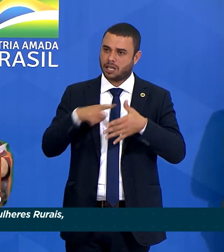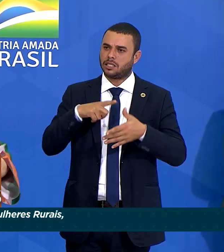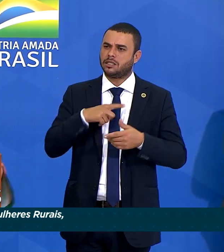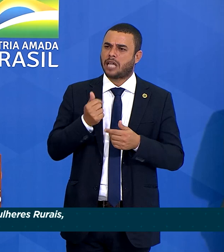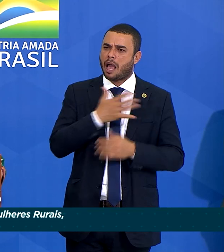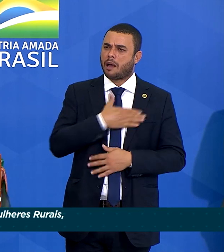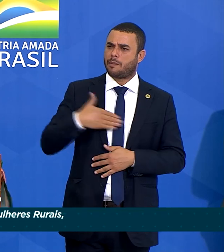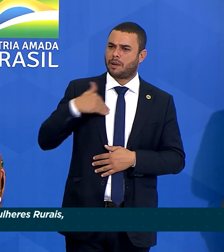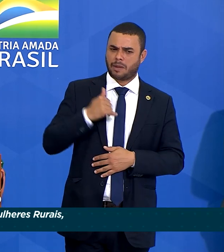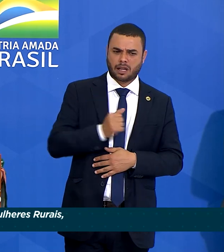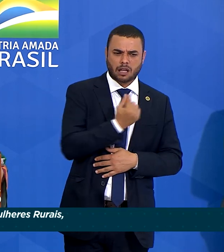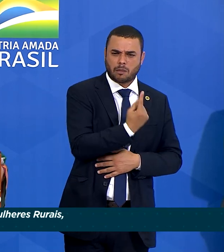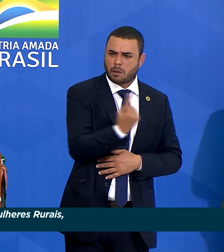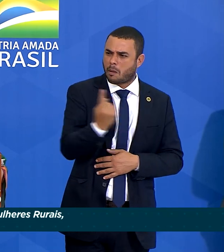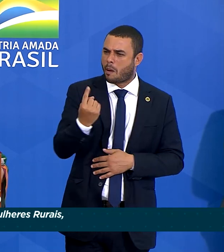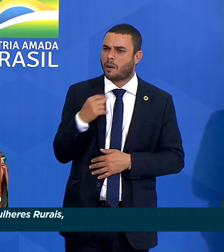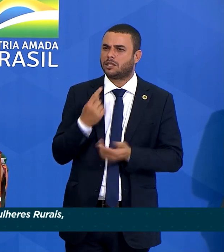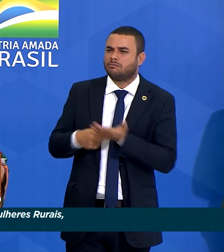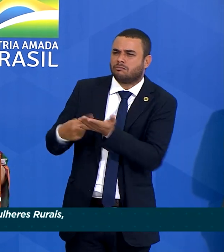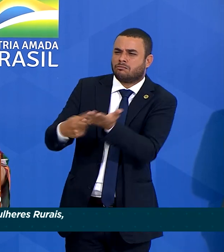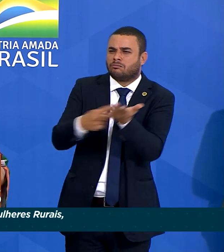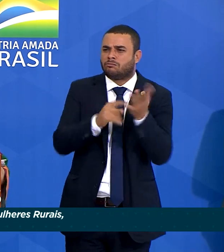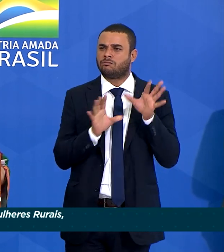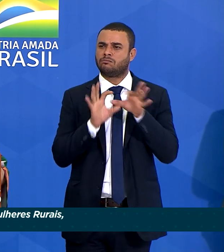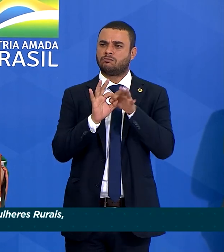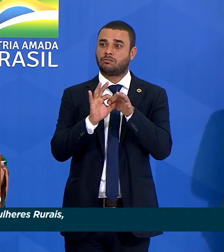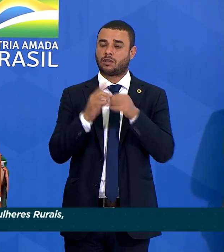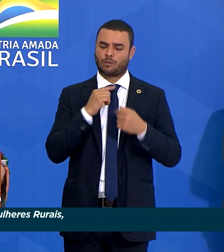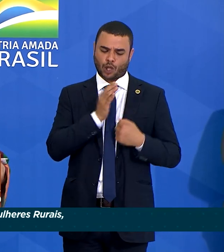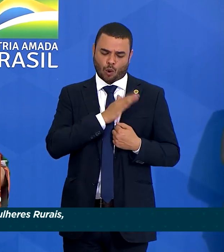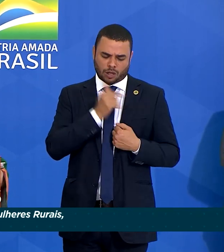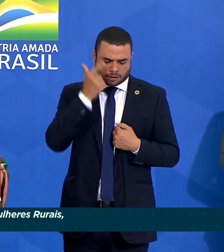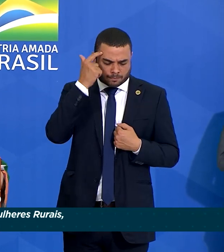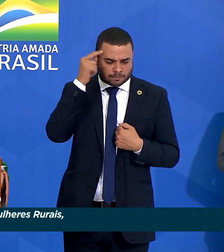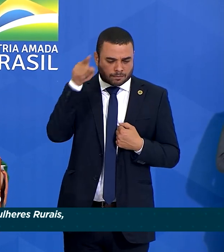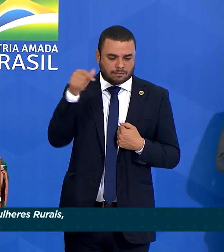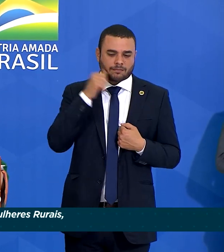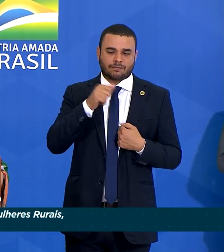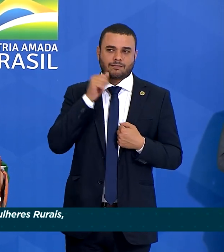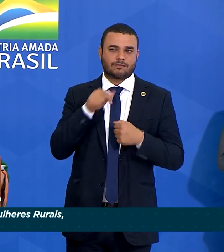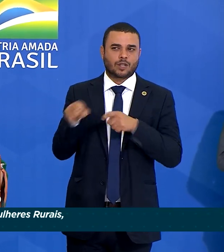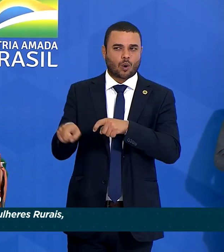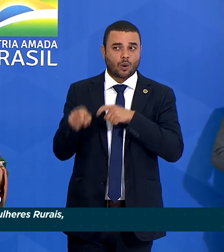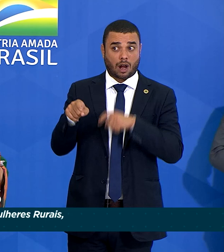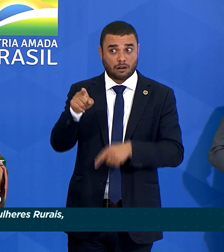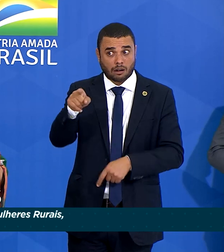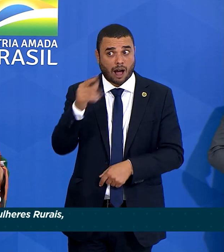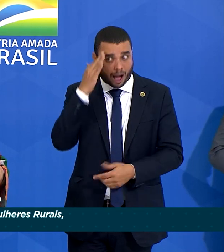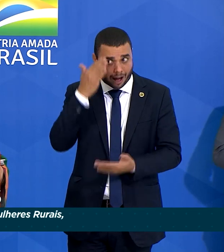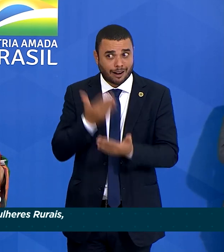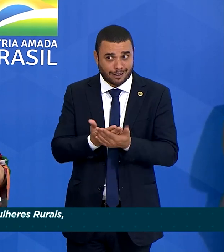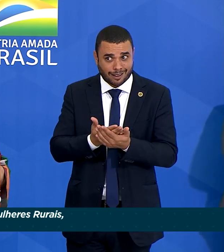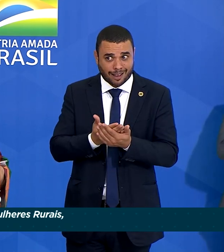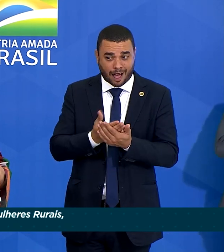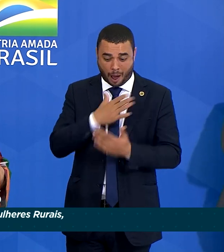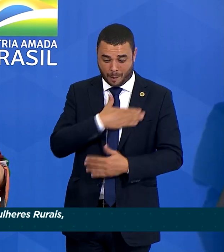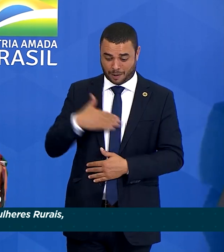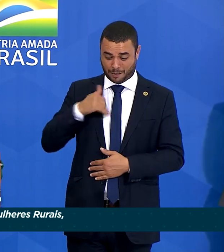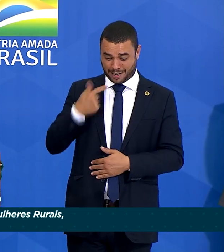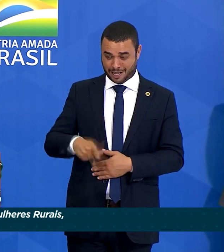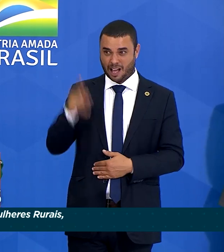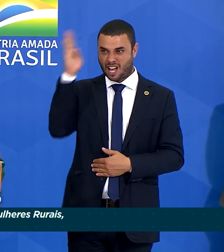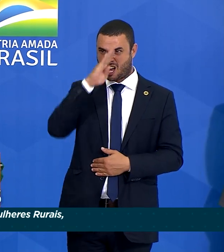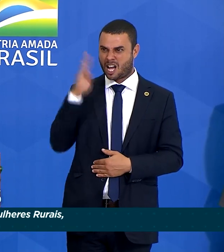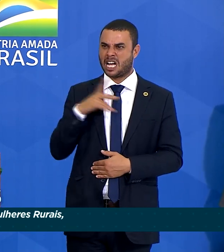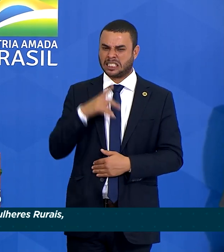para as mulheres rurais. E acreditem, tem uma primeira dama do Brasil colocando fogo nessa história,